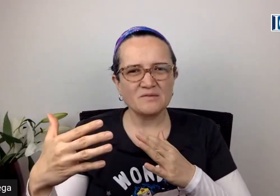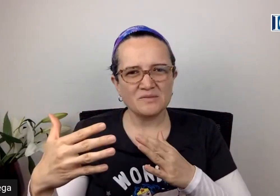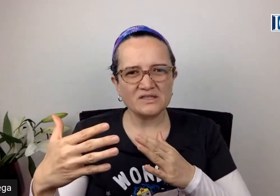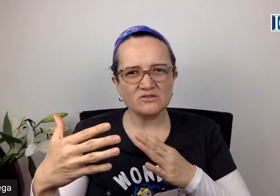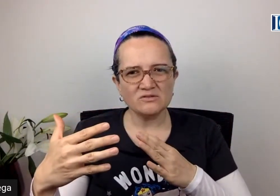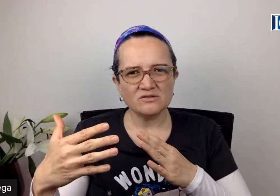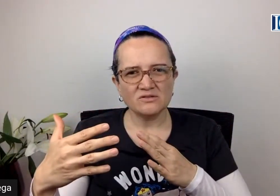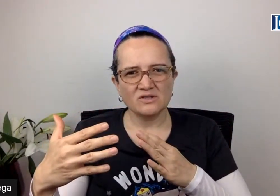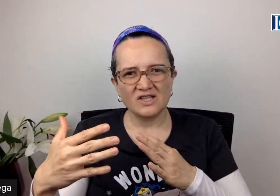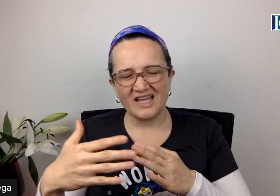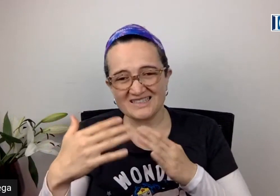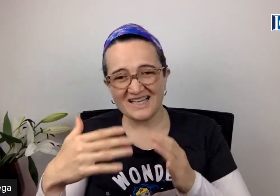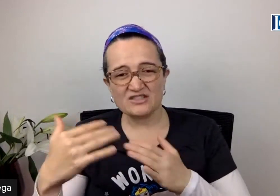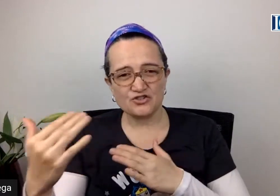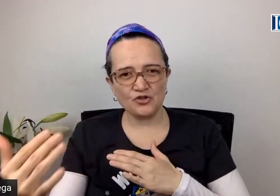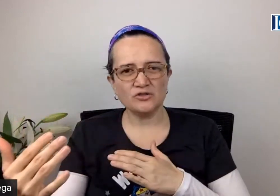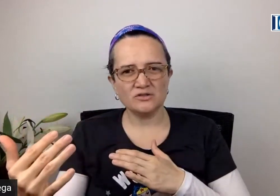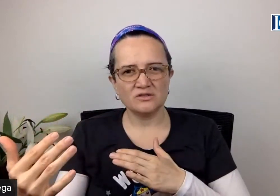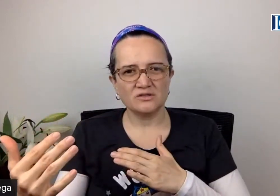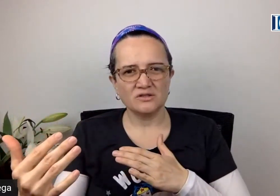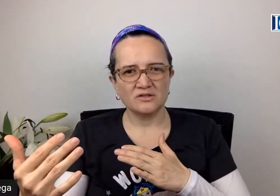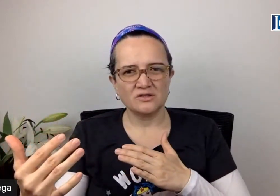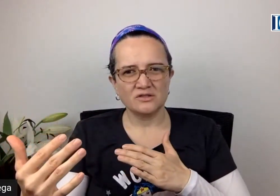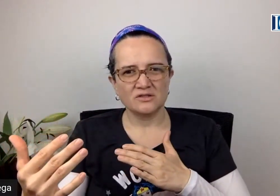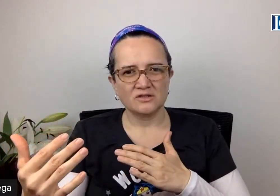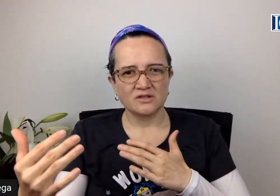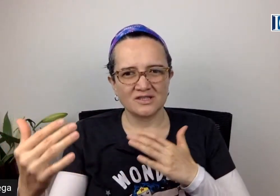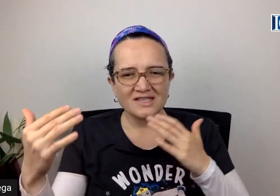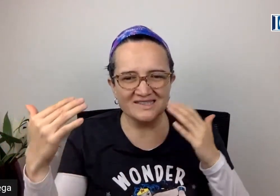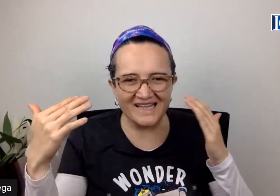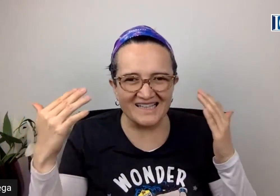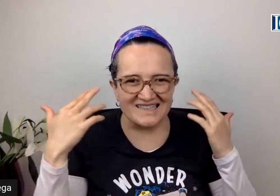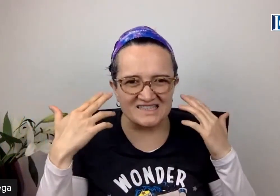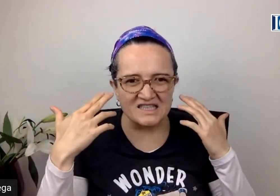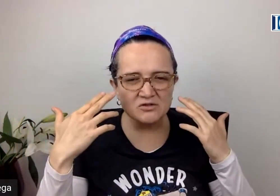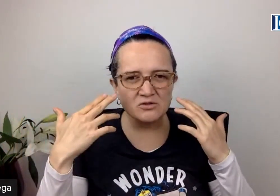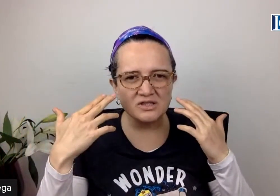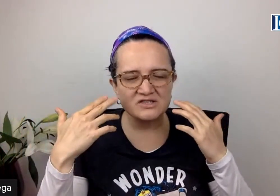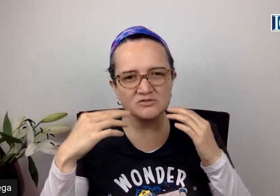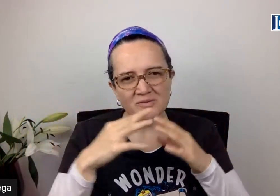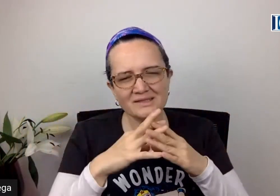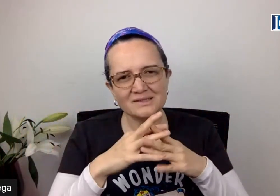momento esa acción tenga sentido en su mente.